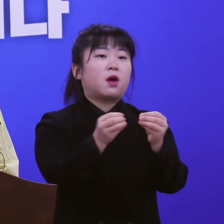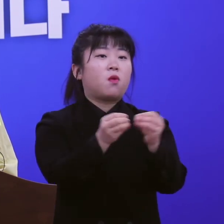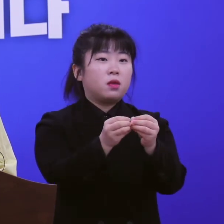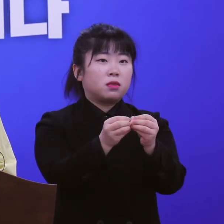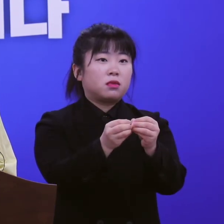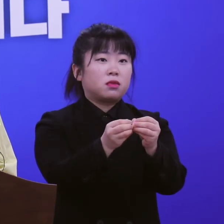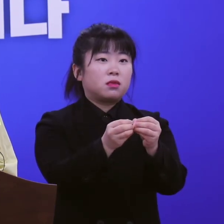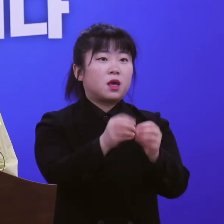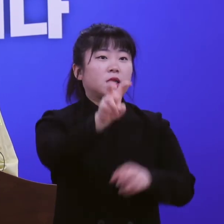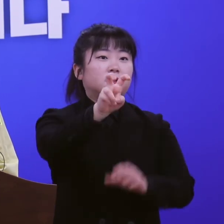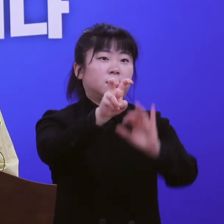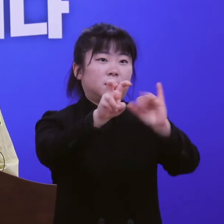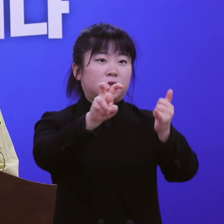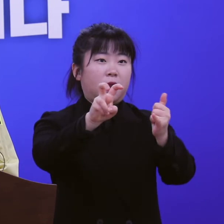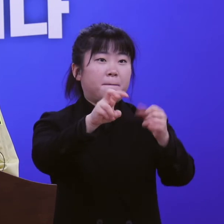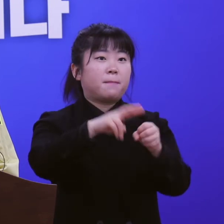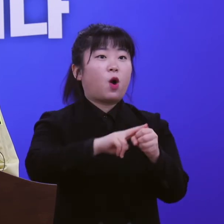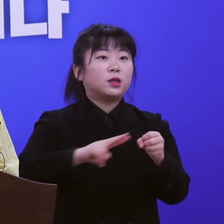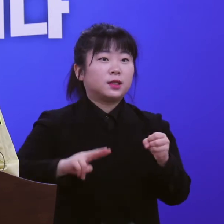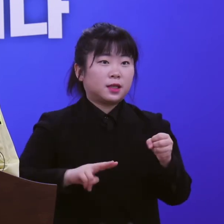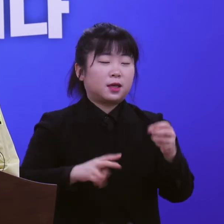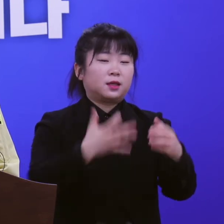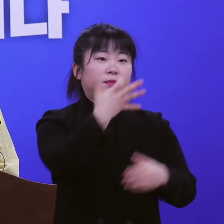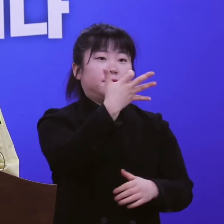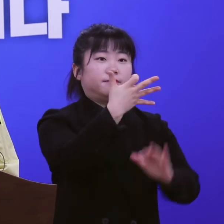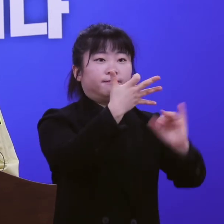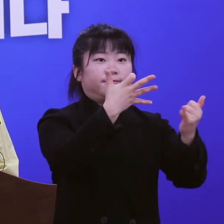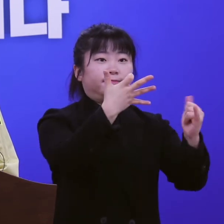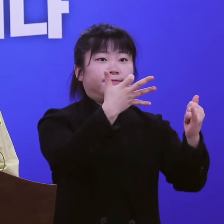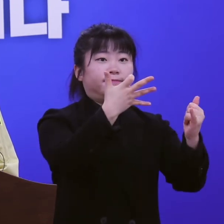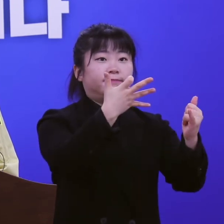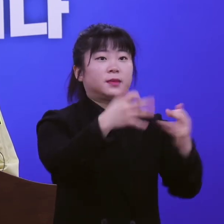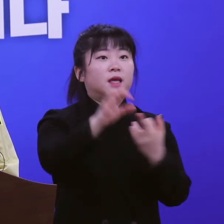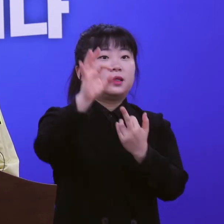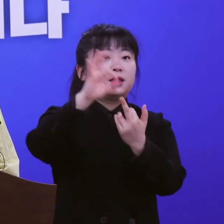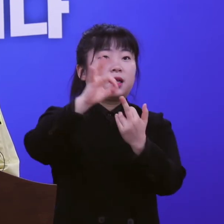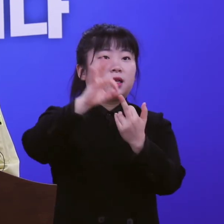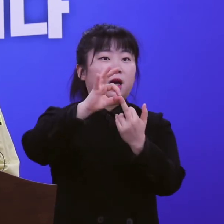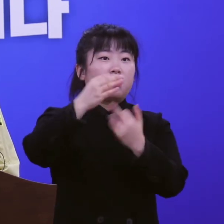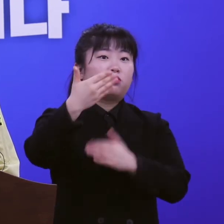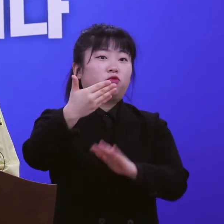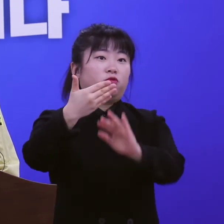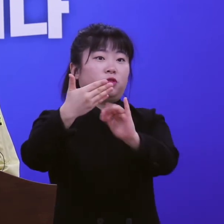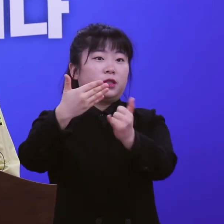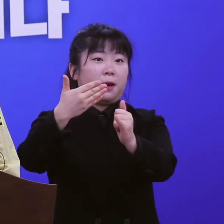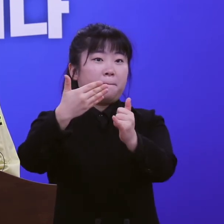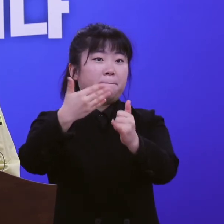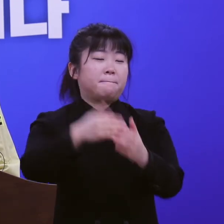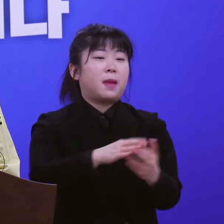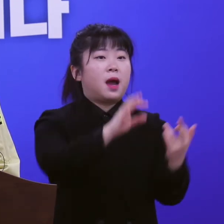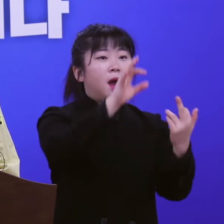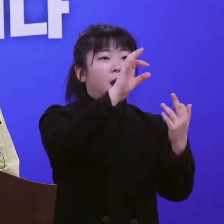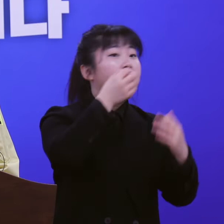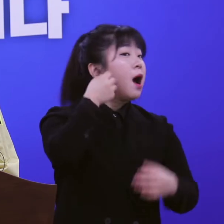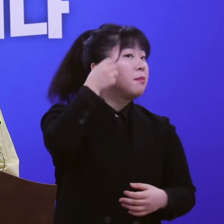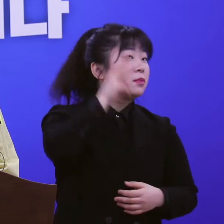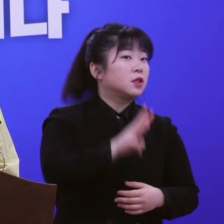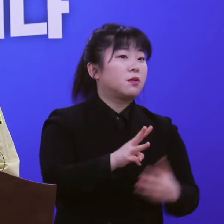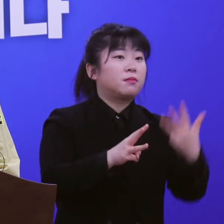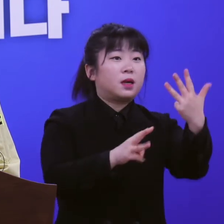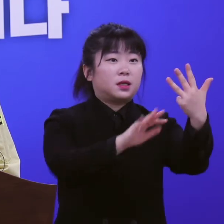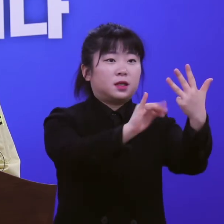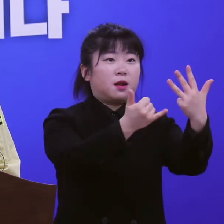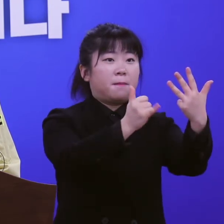20명, 거창군 19명, 창령군 9명, 합천군 8명,